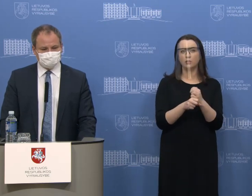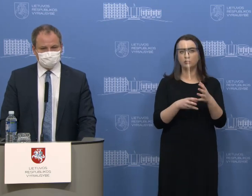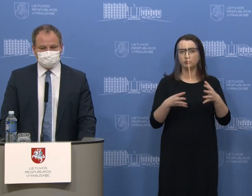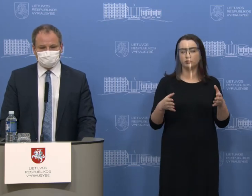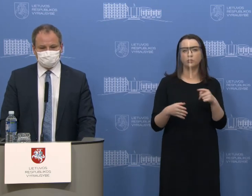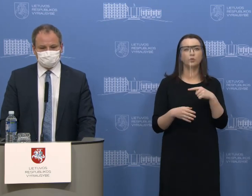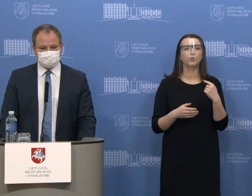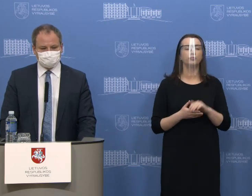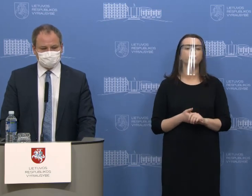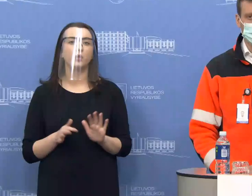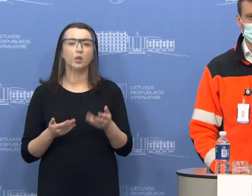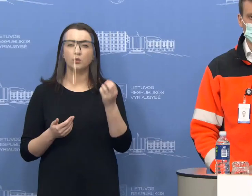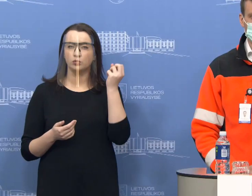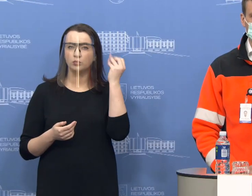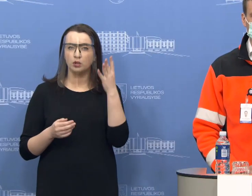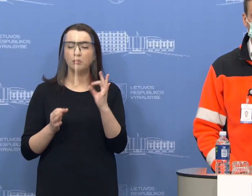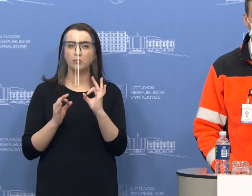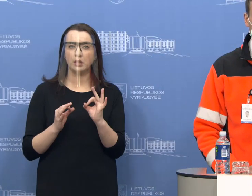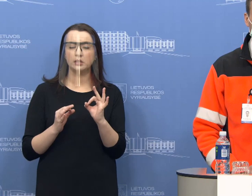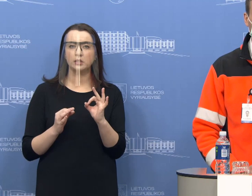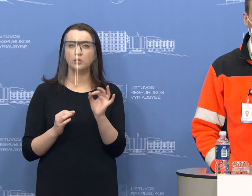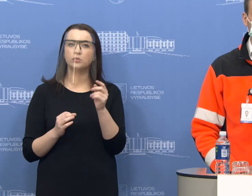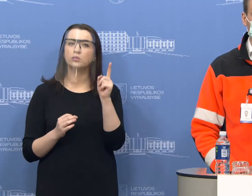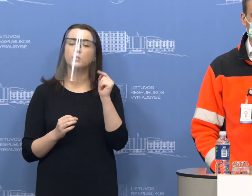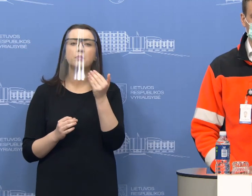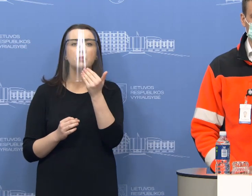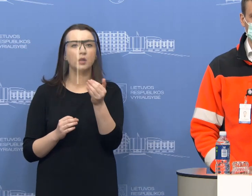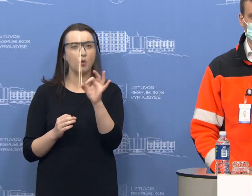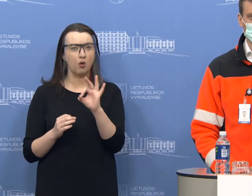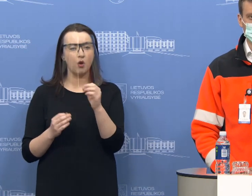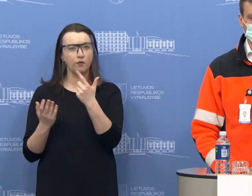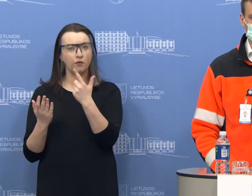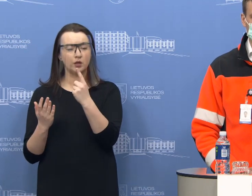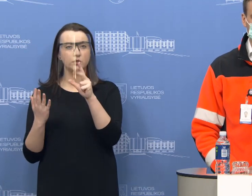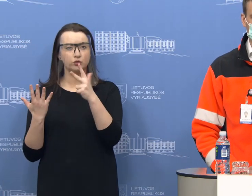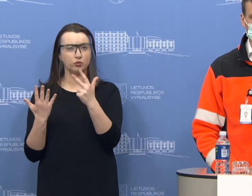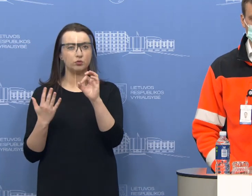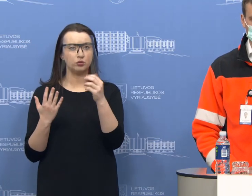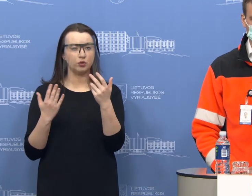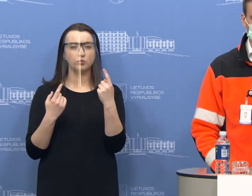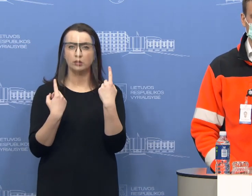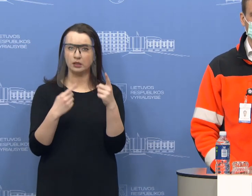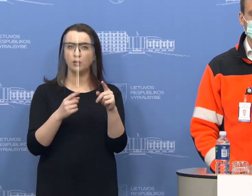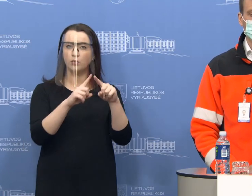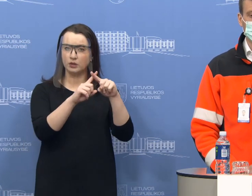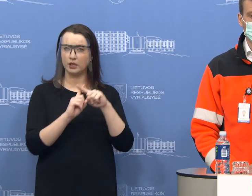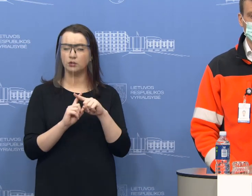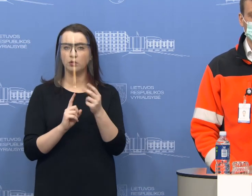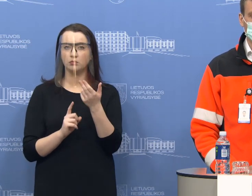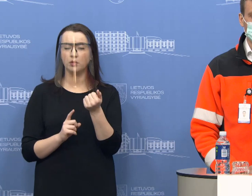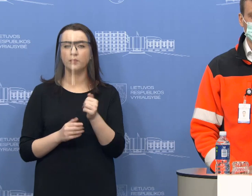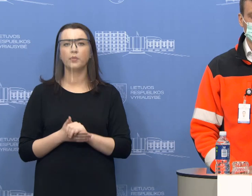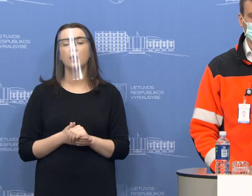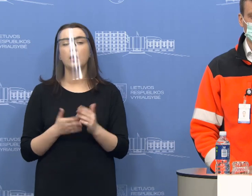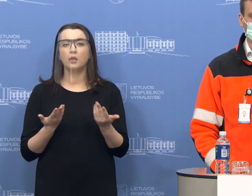Na, jeigu teisingai supratau klausimą, tai klausite ne apie 18.08, bet apie greitosios esmėsinios pagalbos darbuotojus. Tai,